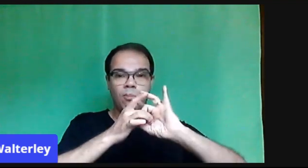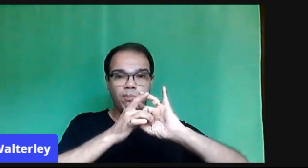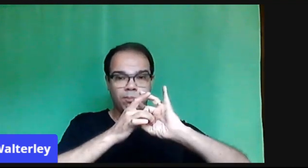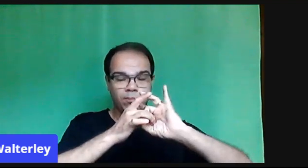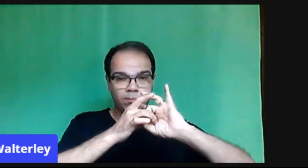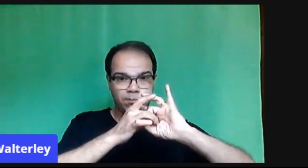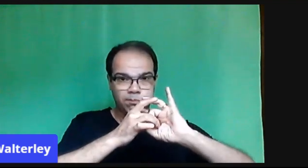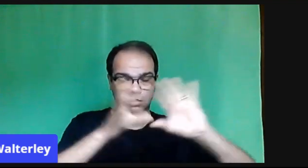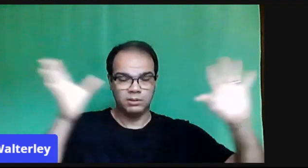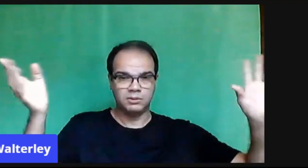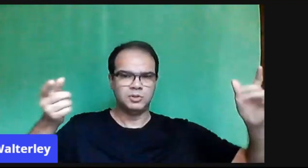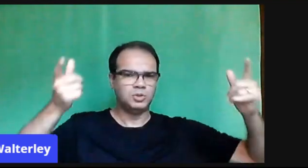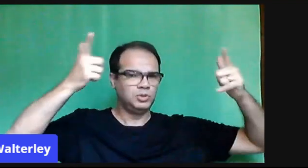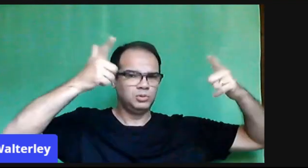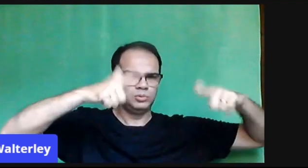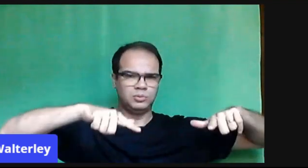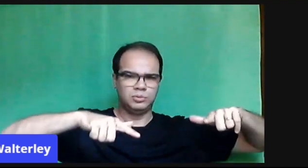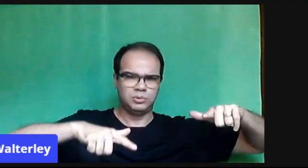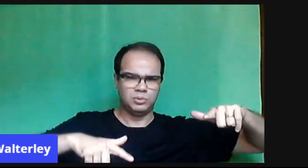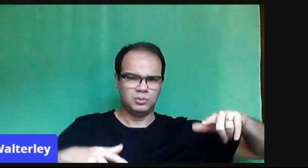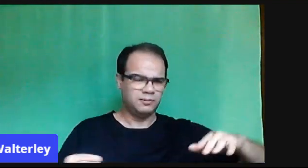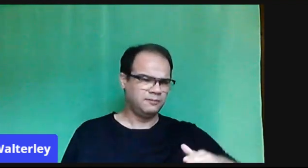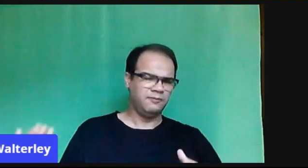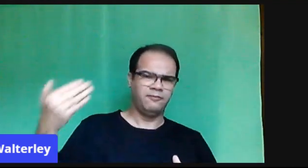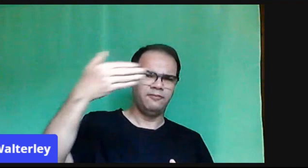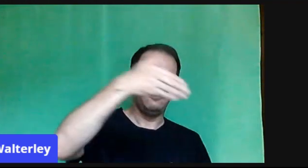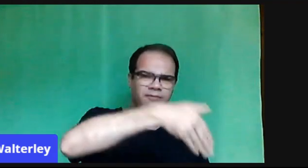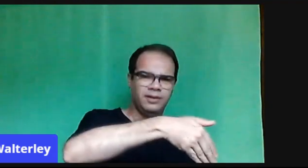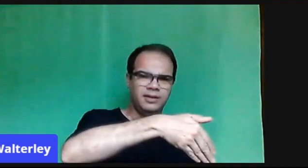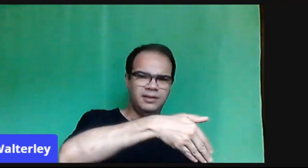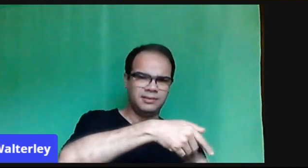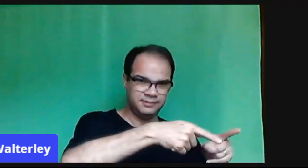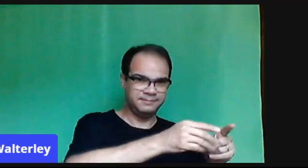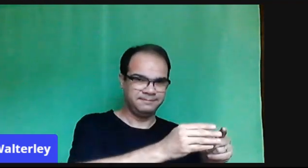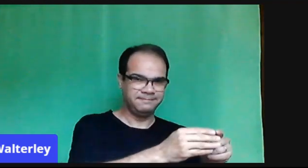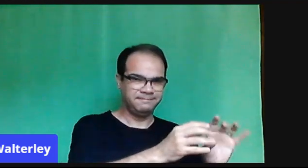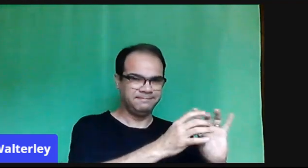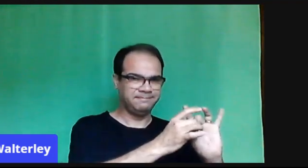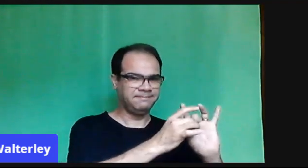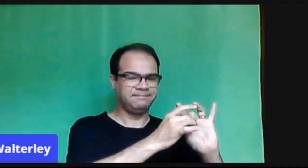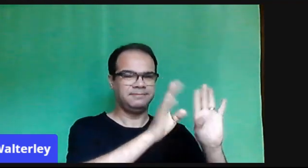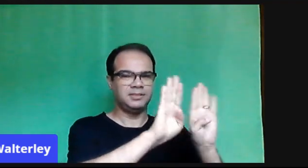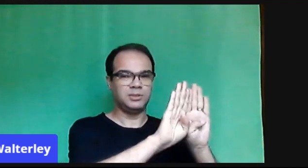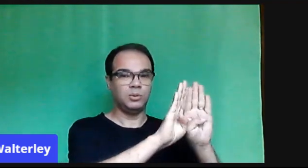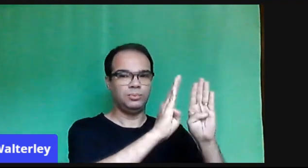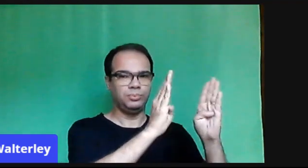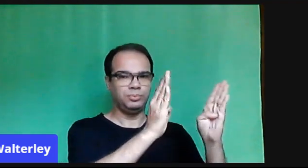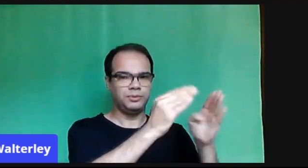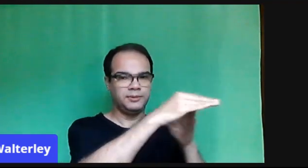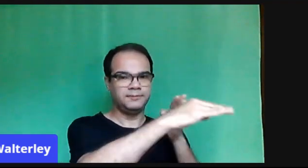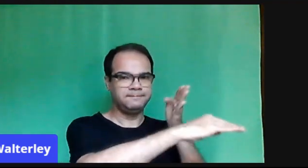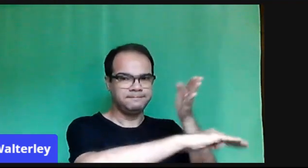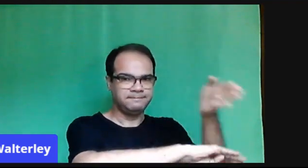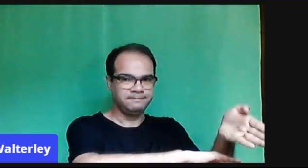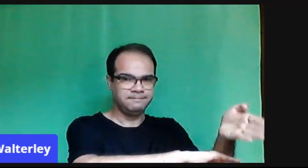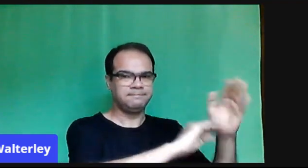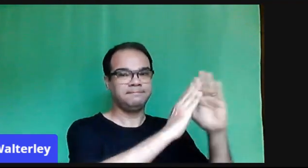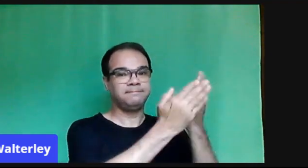e eu preciso pensar o que eu faço lá depois. Porque a escola vai ser aberta. A gente tem que ter isso, né, em mente. A escola